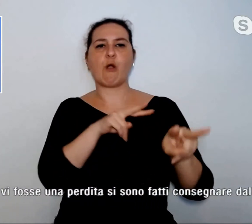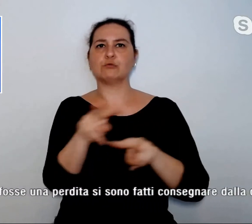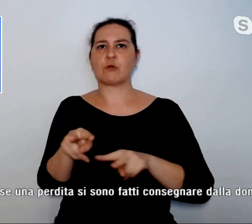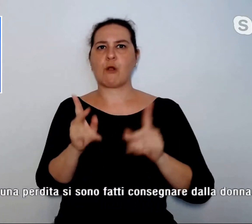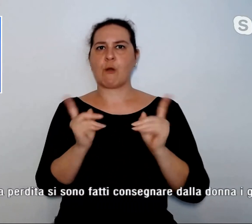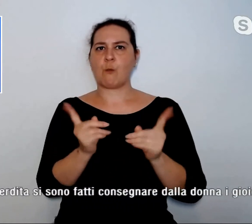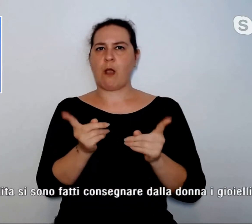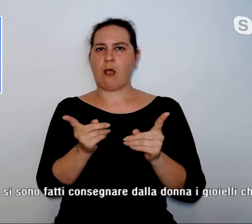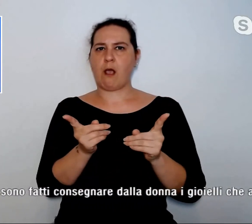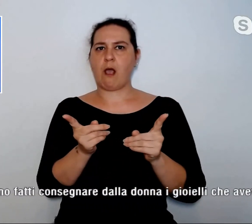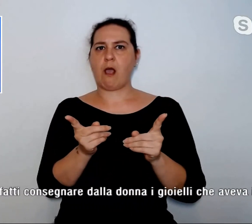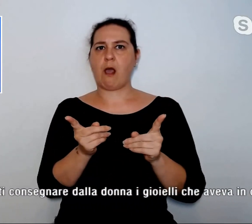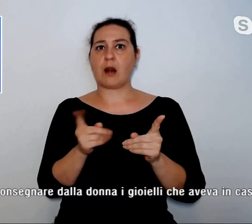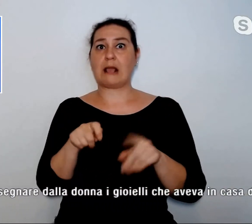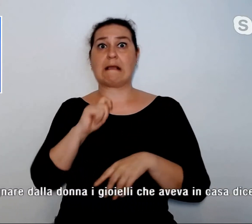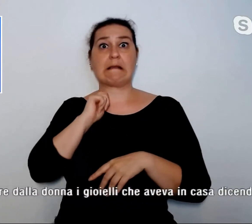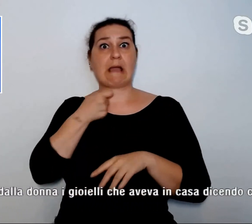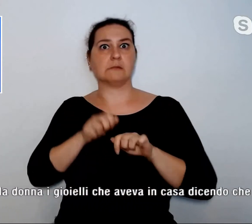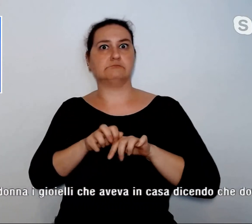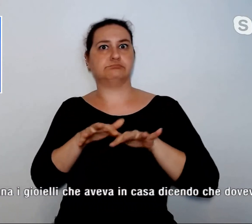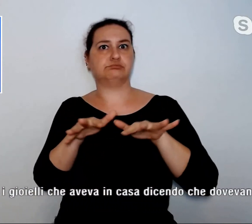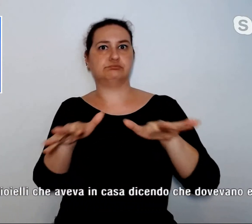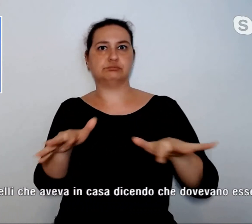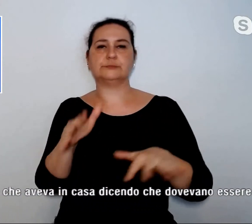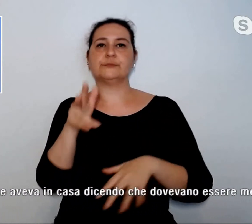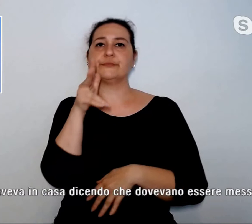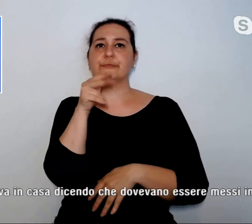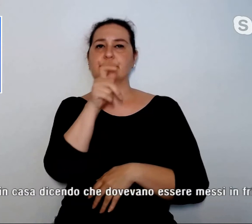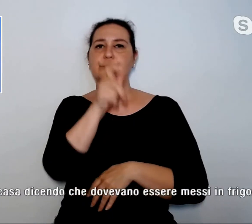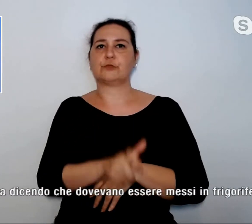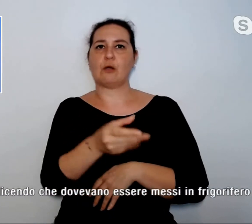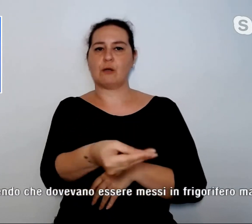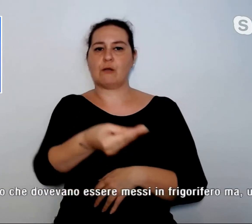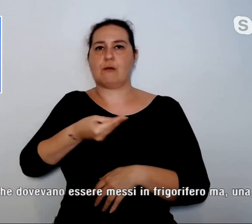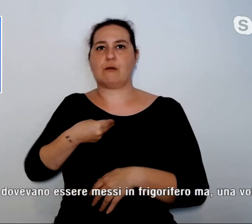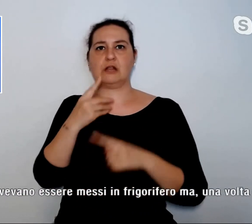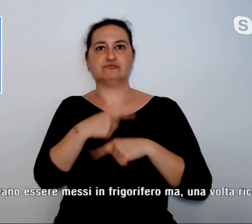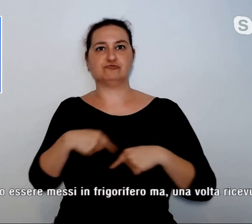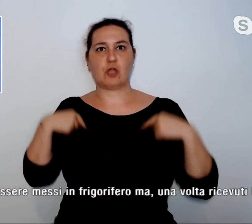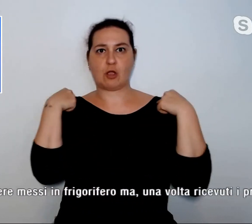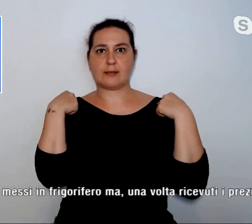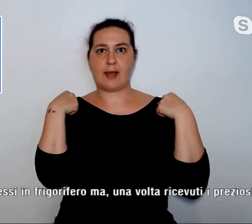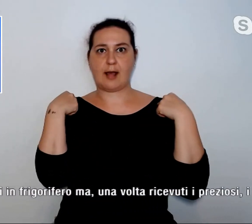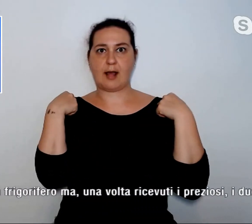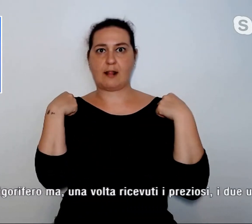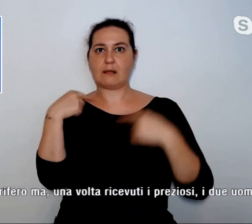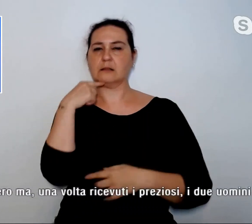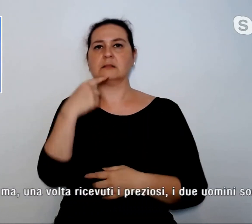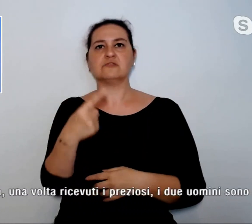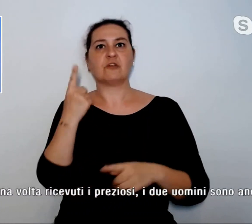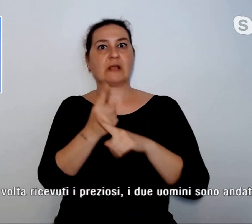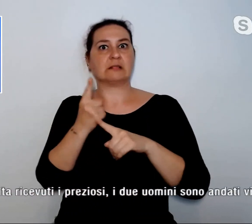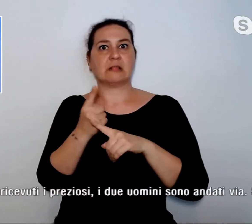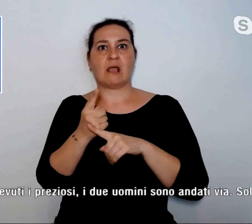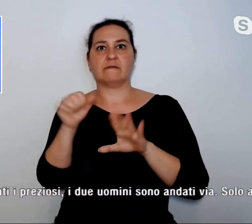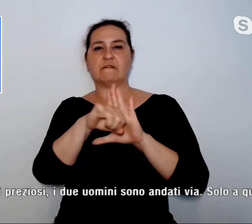perdita, si sono fatti consegnare dalla donna i gioielli che aveva in casa, dicendo che dovevano essere messi in frigorifero,